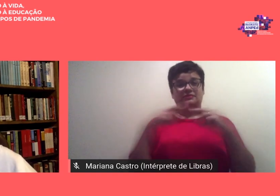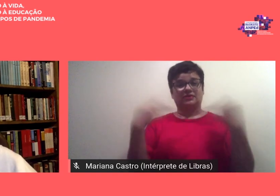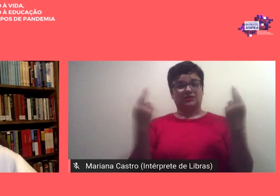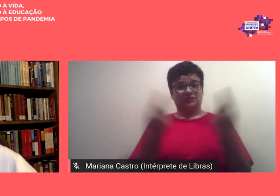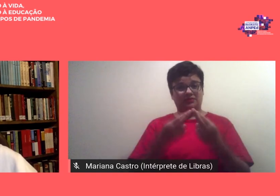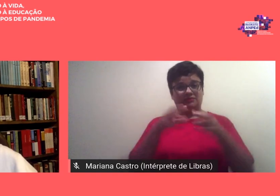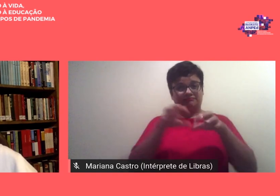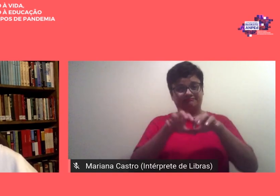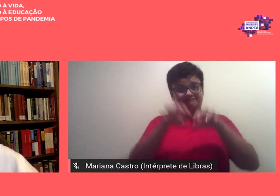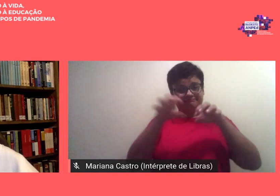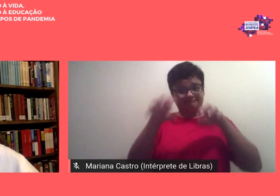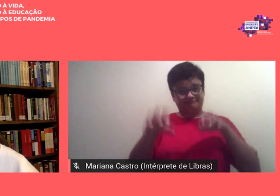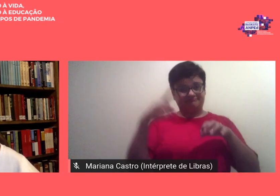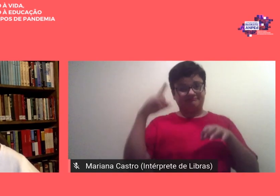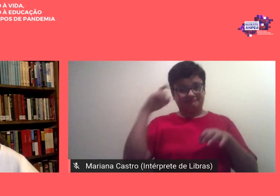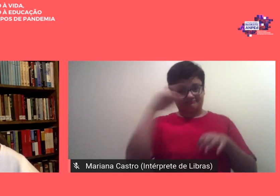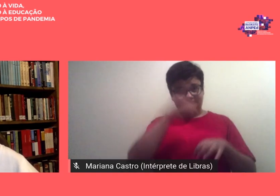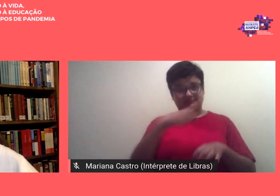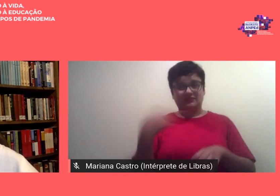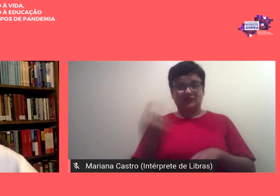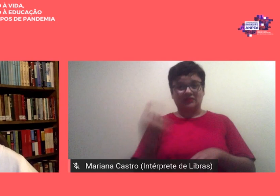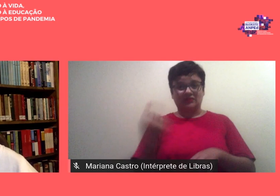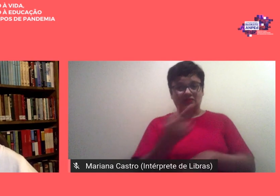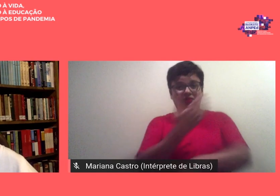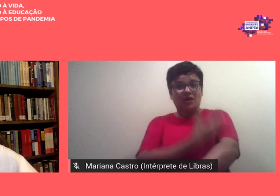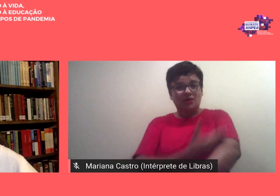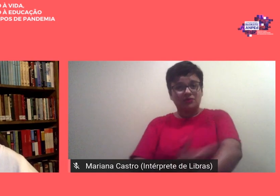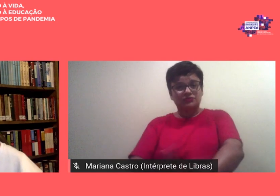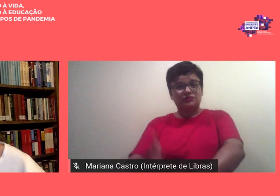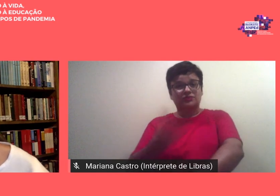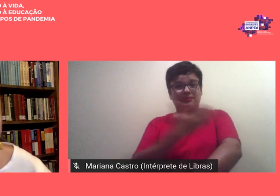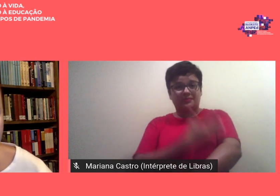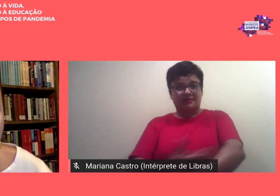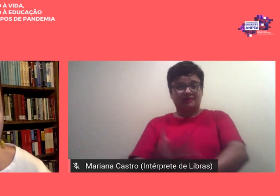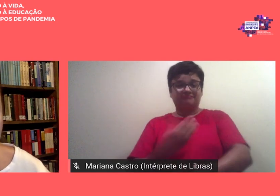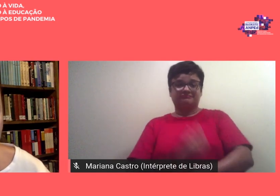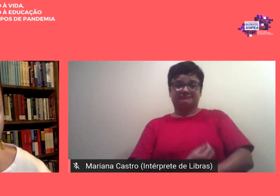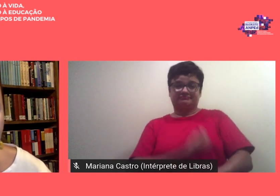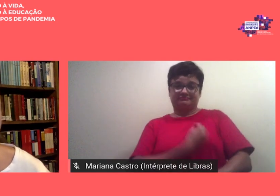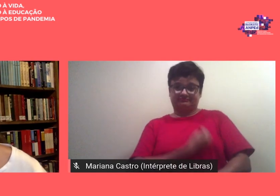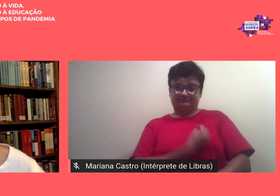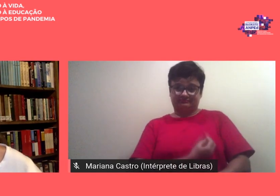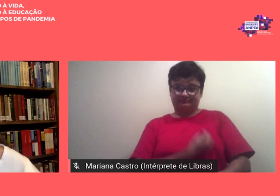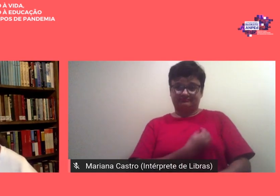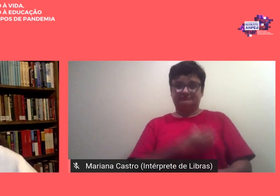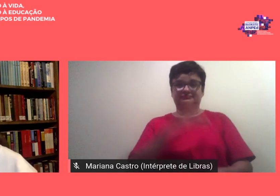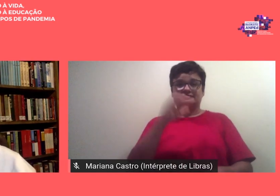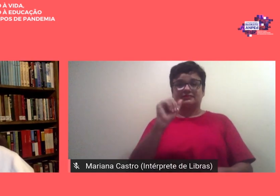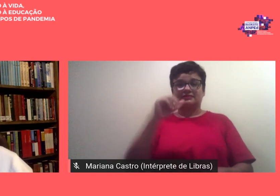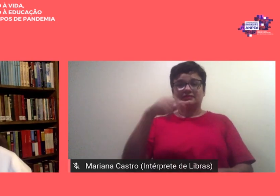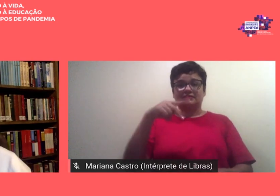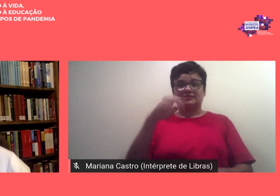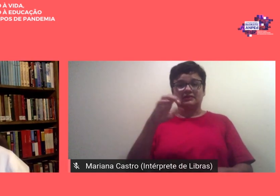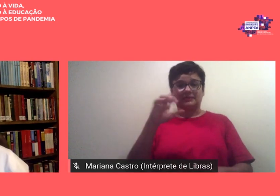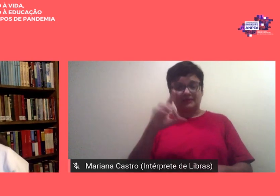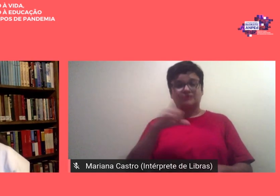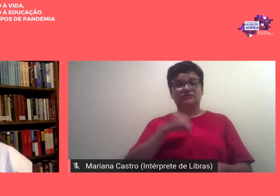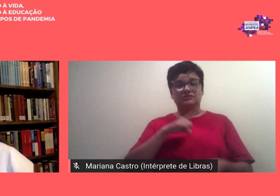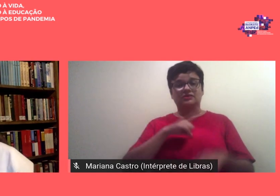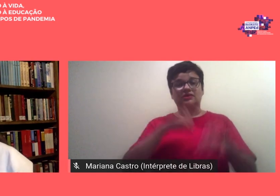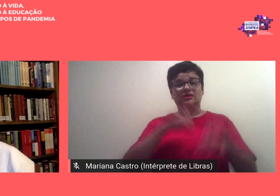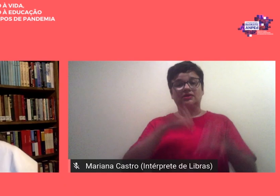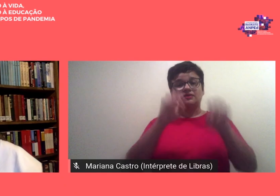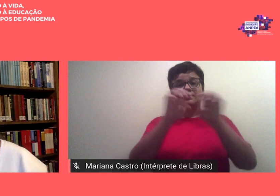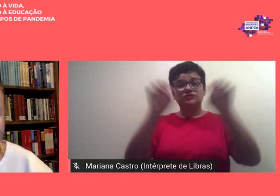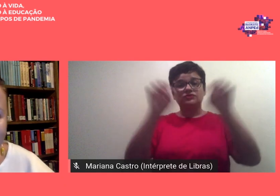estávamos muito acostumados a fazer eventos presenciais a Amped tem uma estrutura muito muito